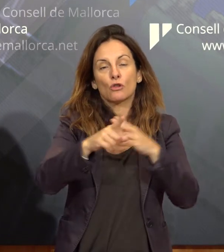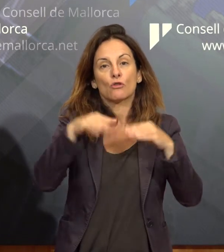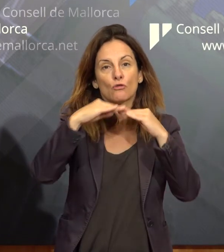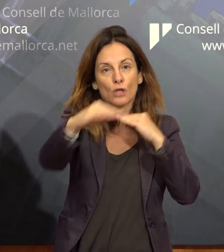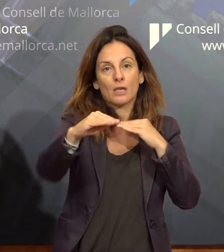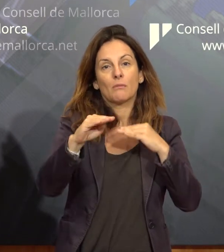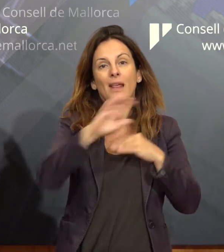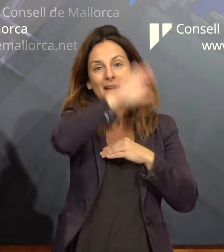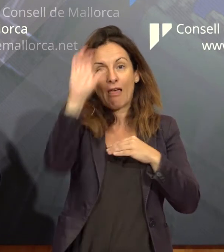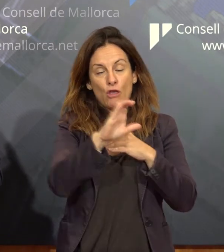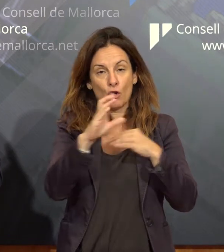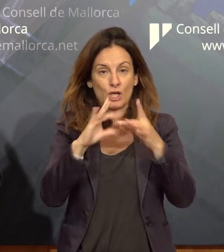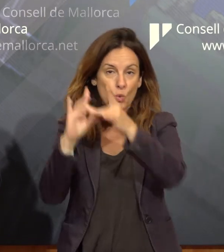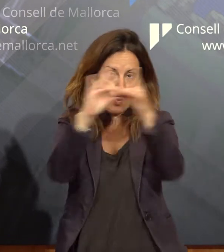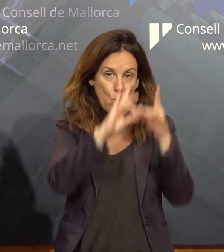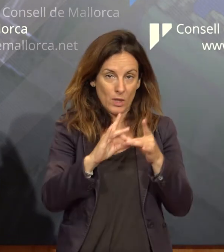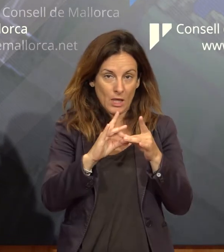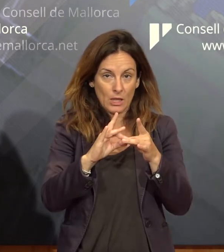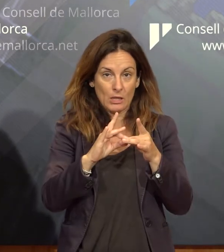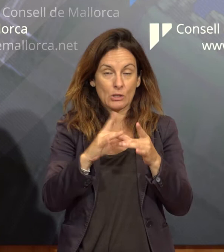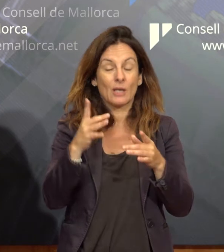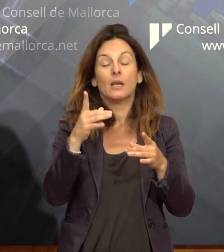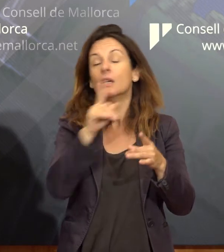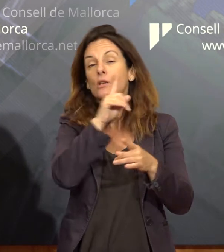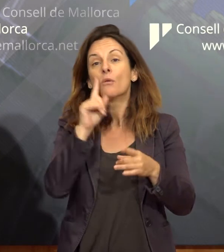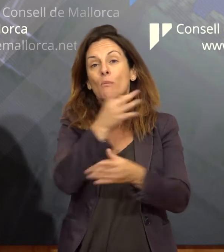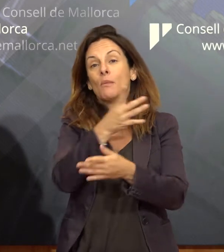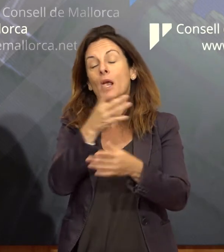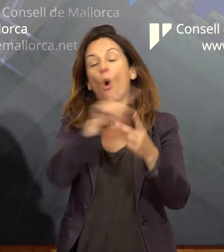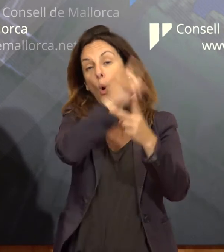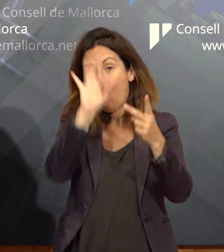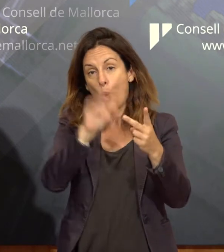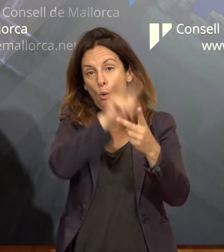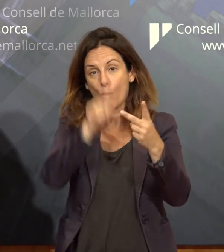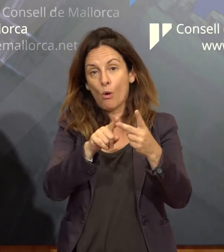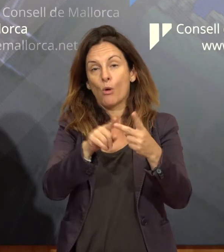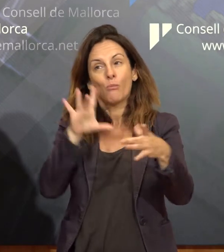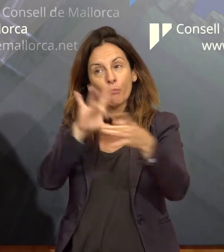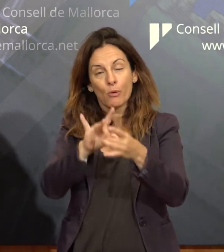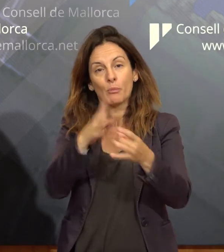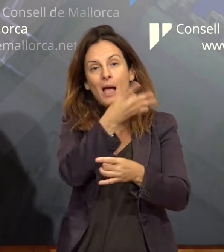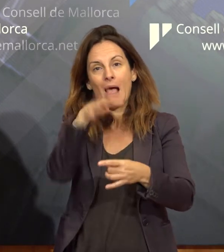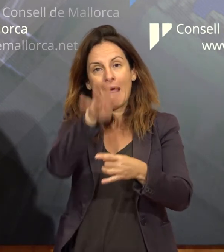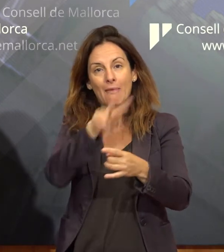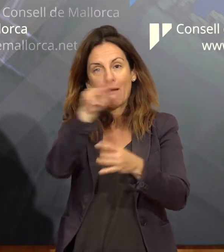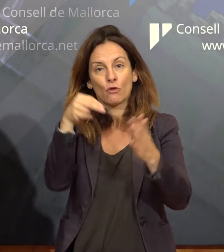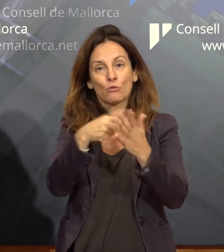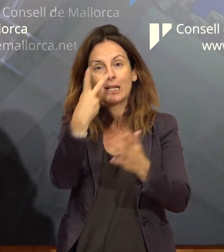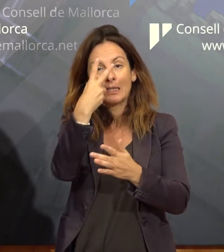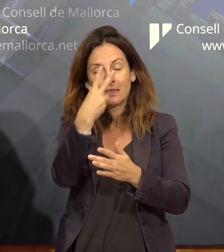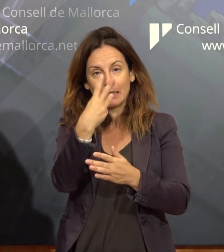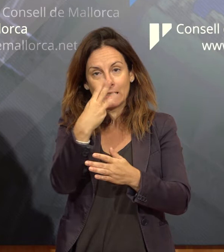sostenible o en la agenda 2030 de la Unió Europea. Activitats, per tant, vol dir això que fomentin,